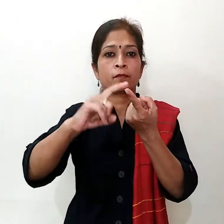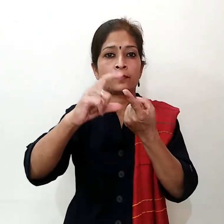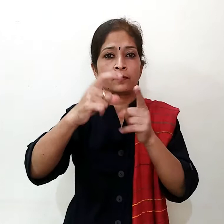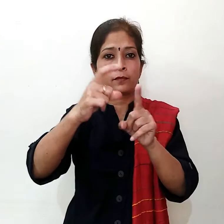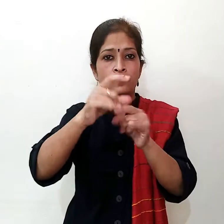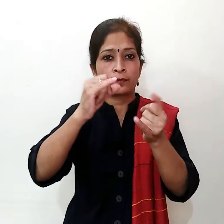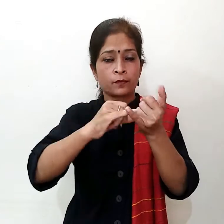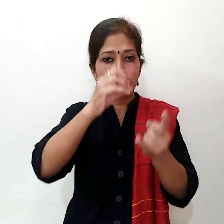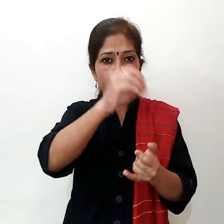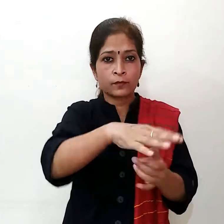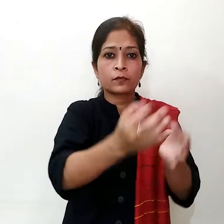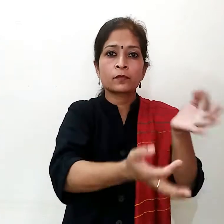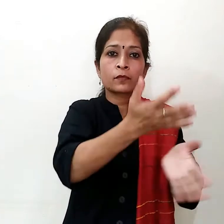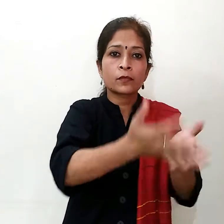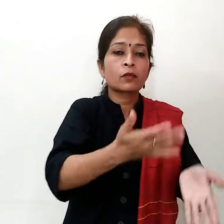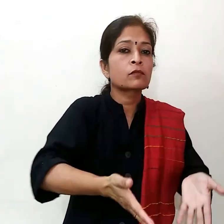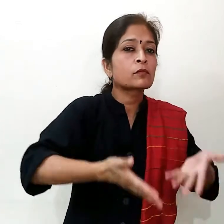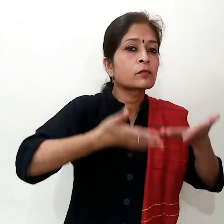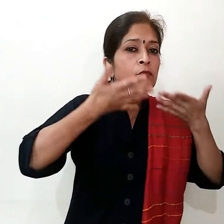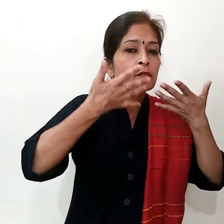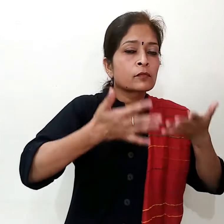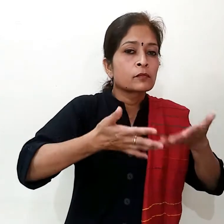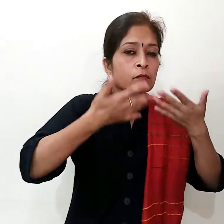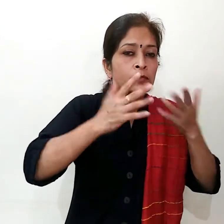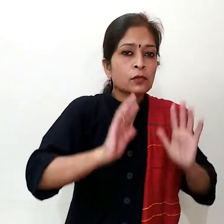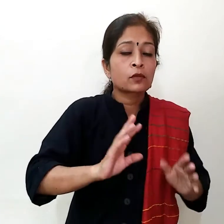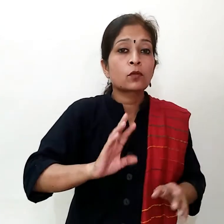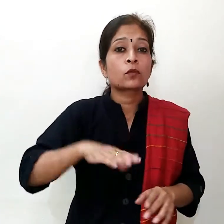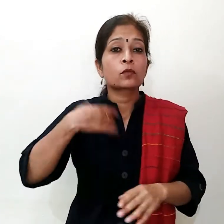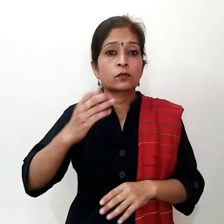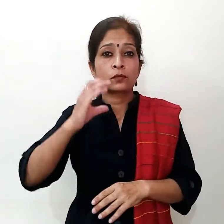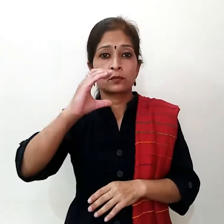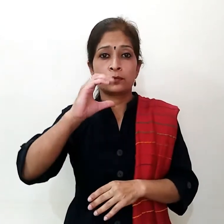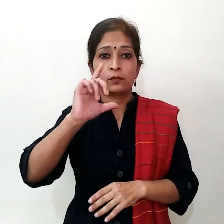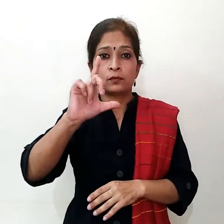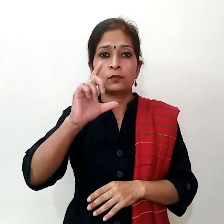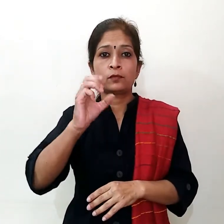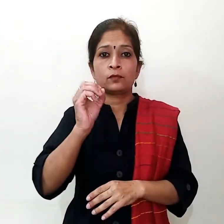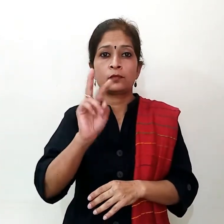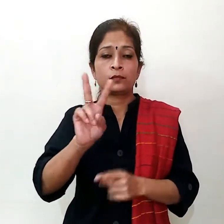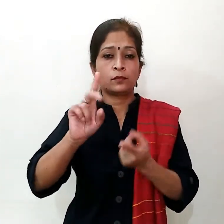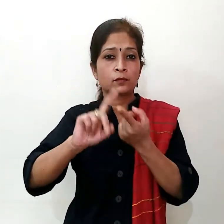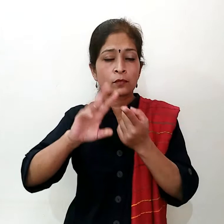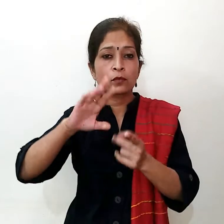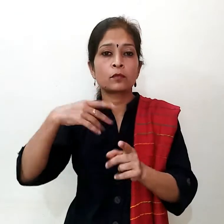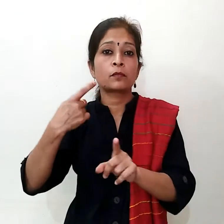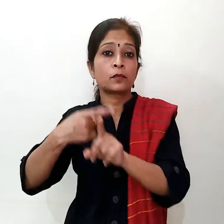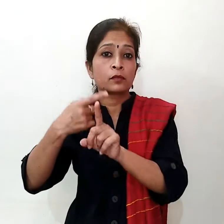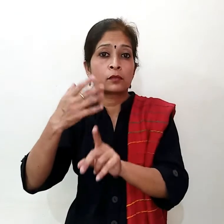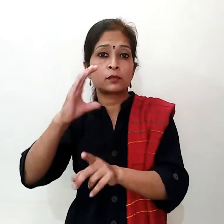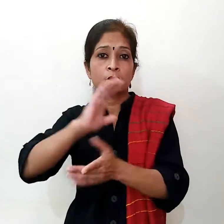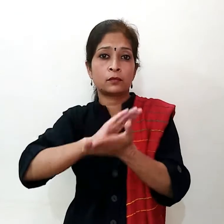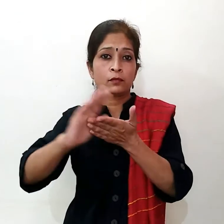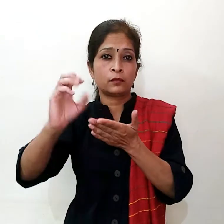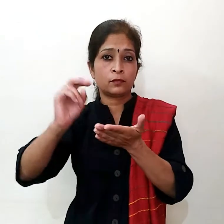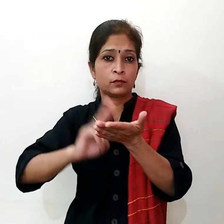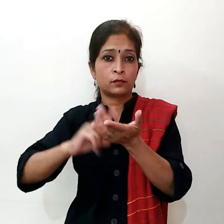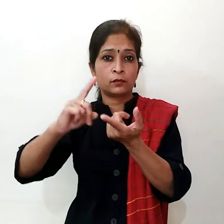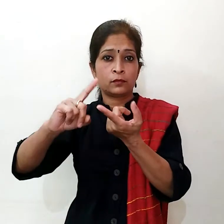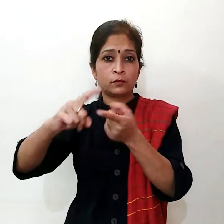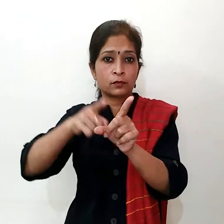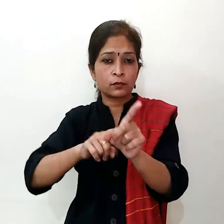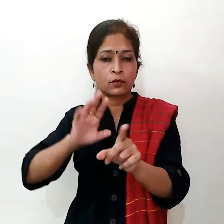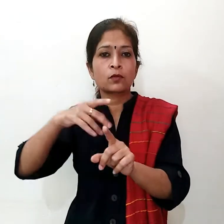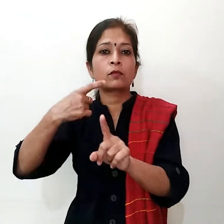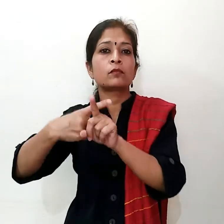बार ठाब जरूँ ले दूसरा लॉंग के पाउंडर को शेहद में मिलाकर या फिर गुड में मिलाकर दो तिन बार जरू उसका सिवन करें